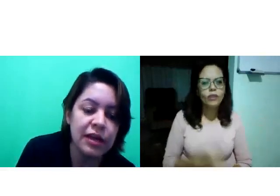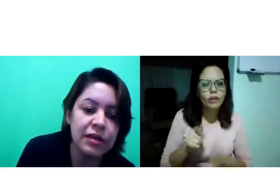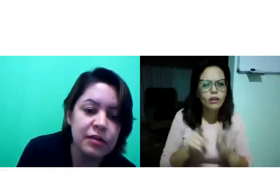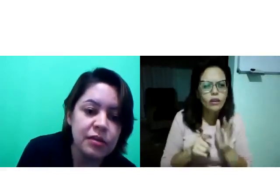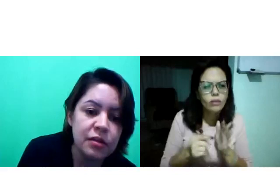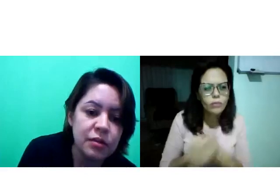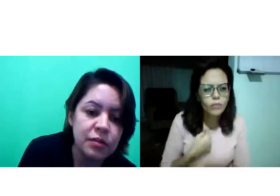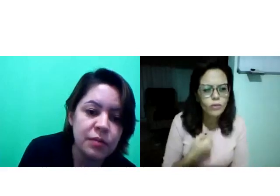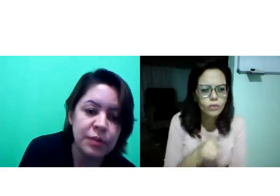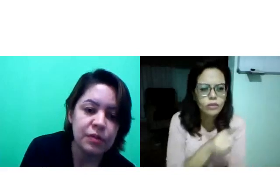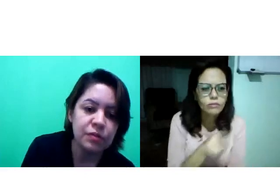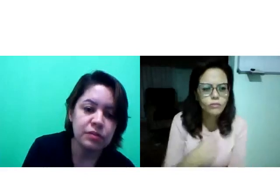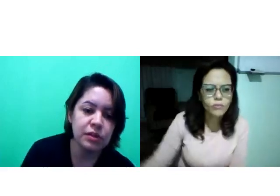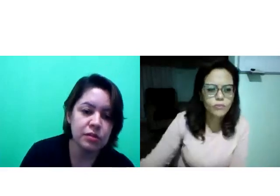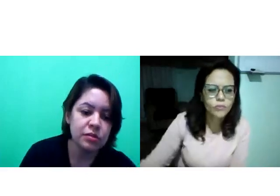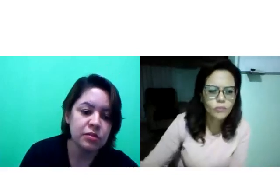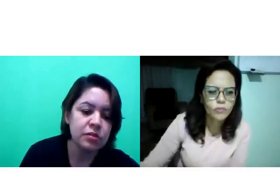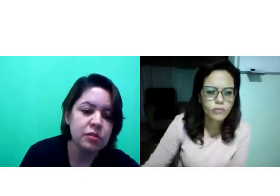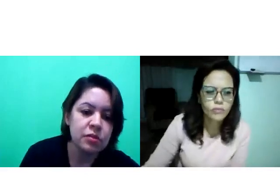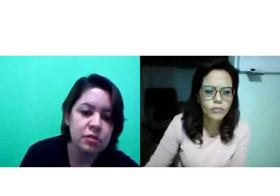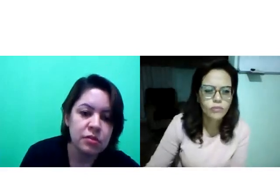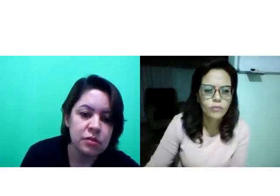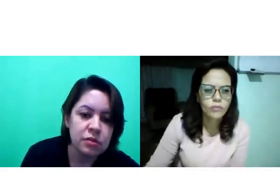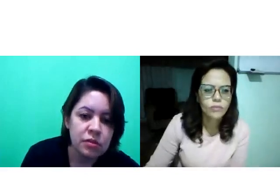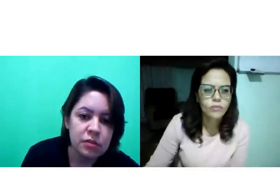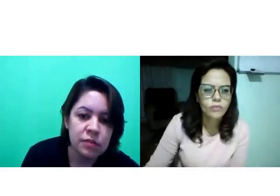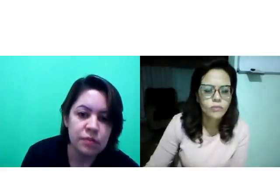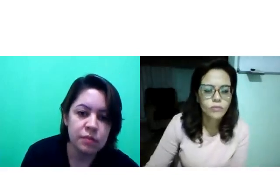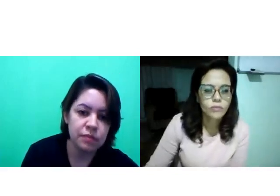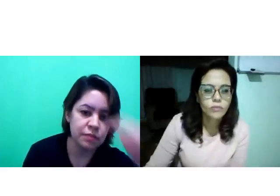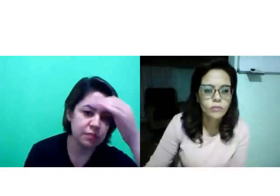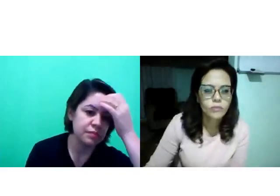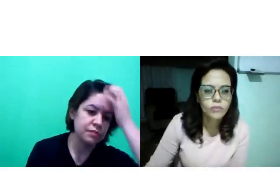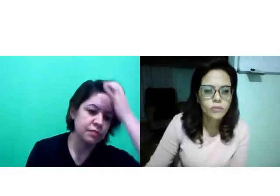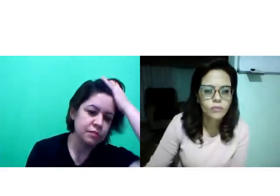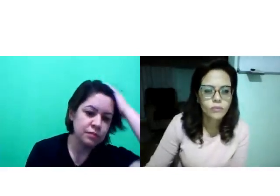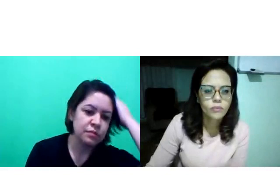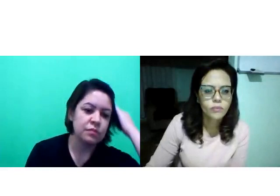Ok. Uma pergunta. Uma pergunta.